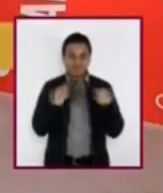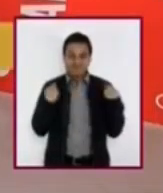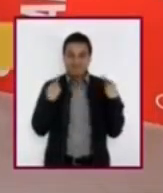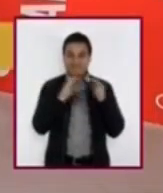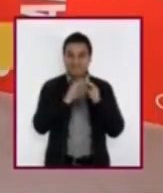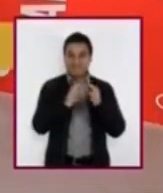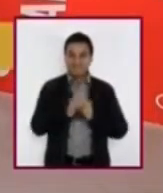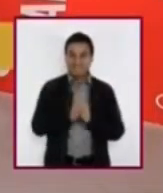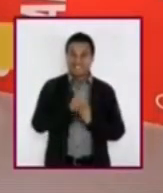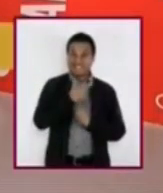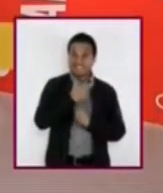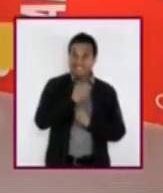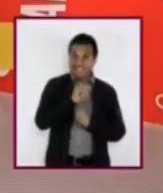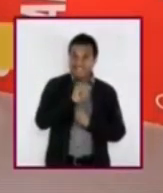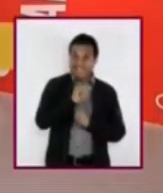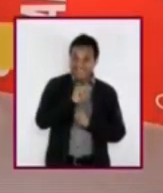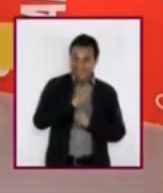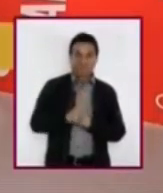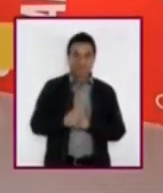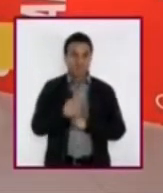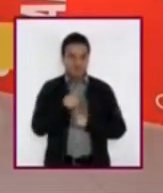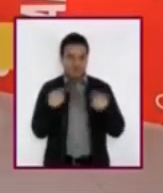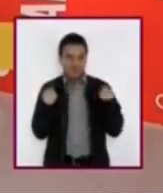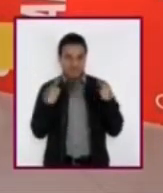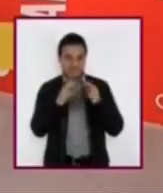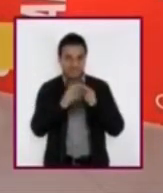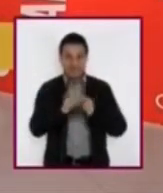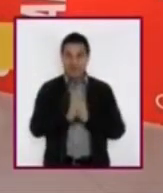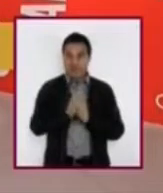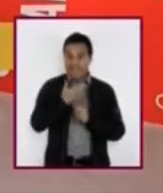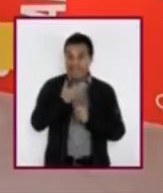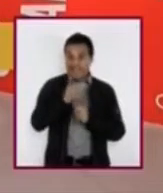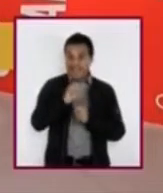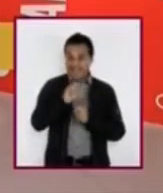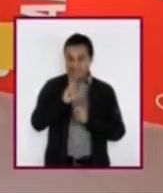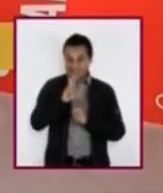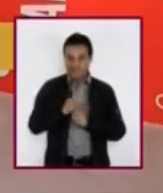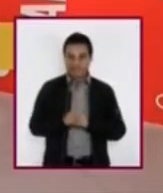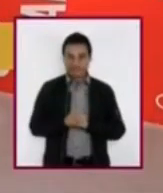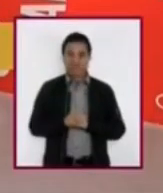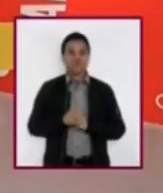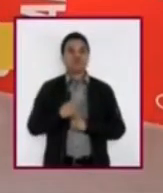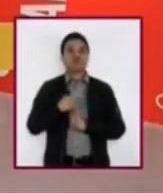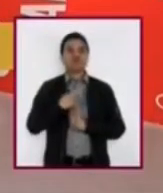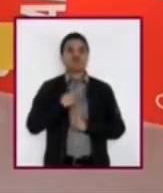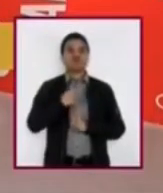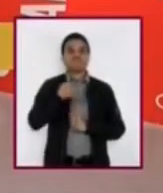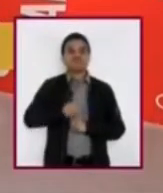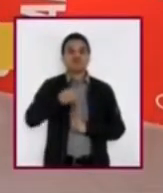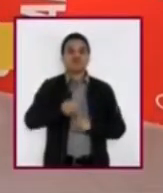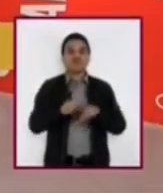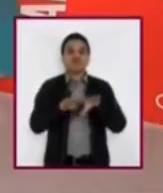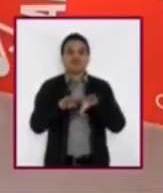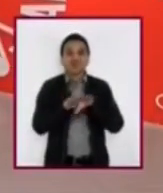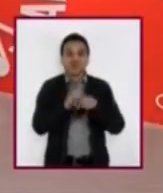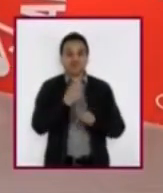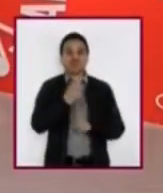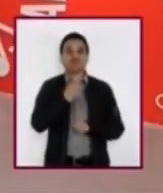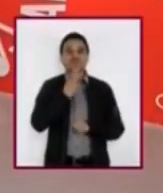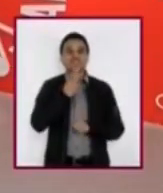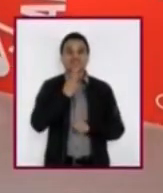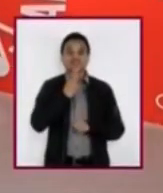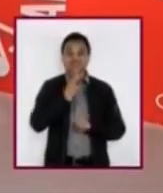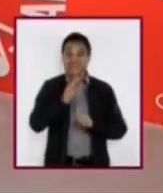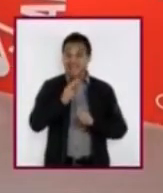y yo, el profesor Héctor. Soy la maestra Gina Laura Bacchio y les saludo utilizando la lengua de señas mexicana,